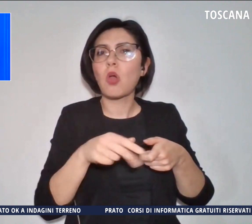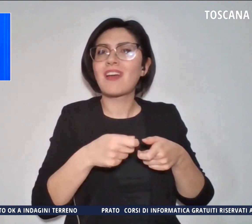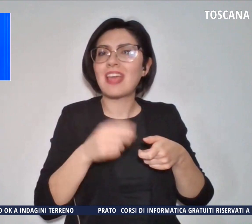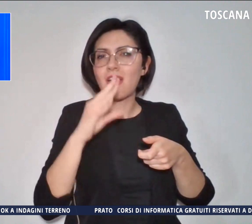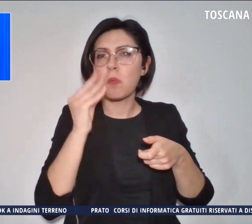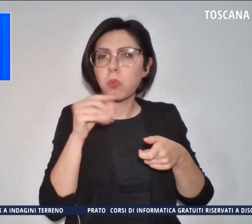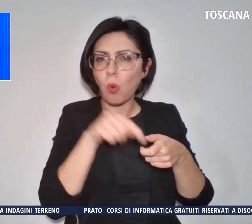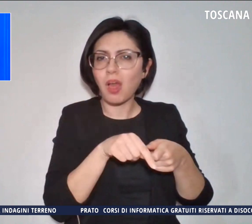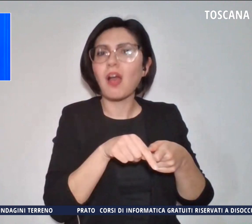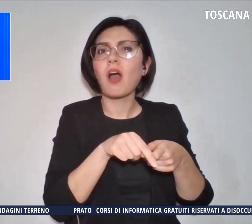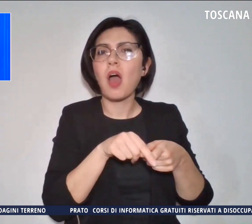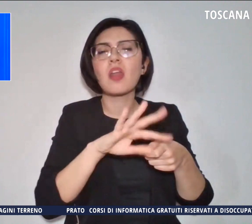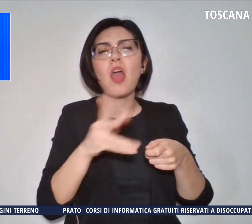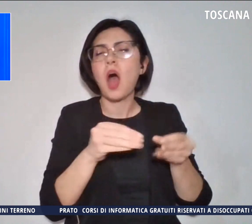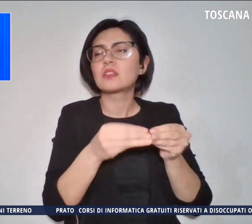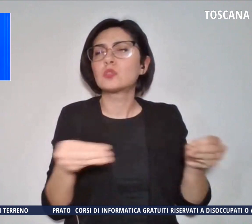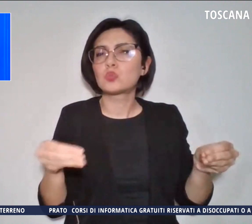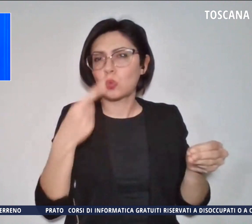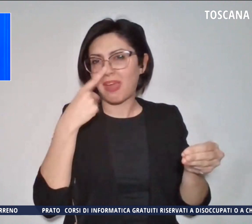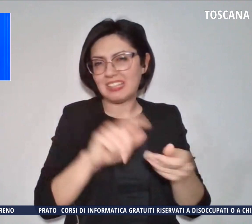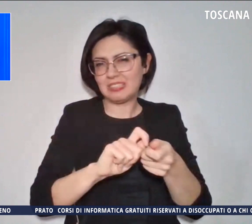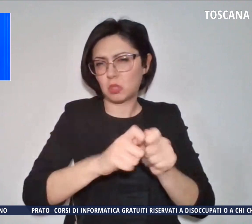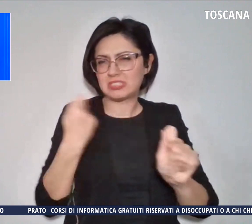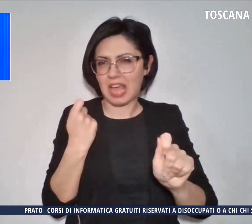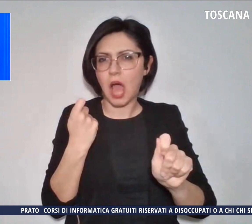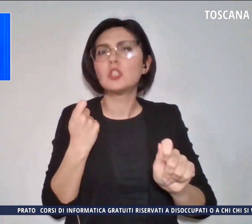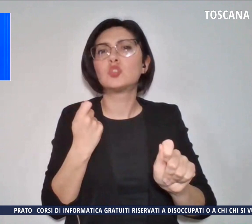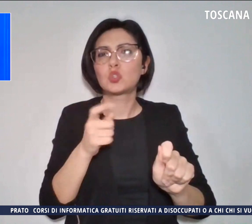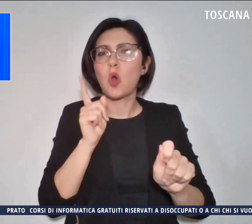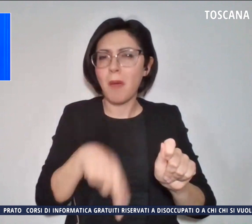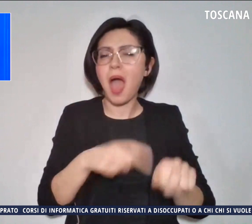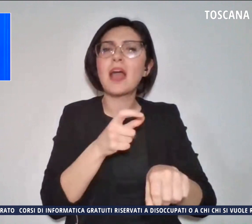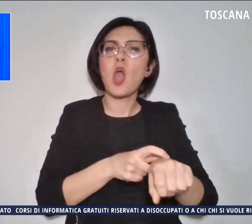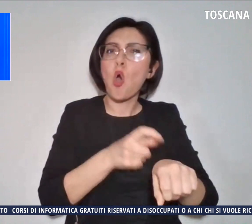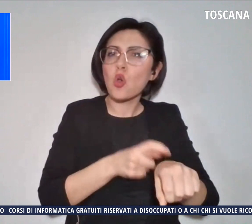altri arnesi da scasso, ma anche orologi e gioielli.